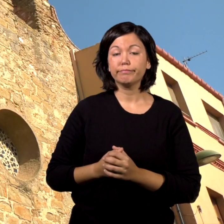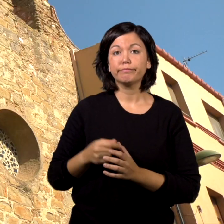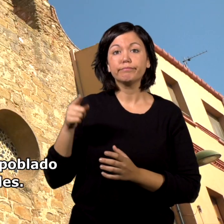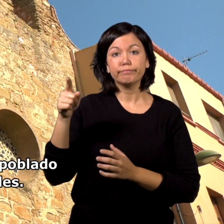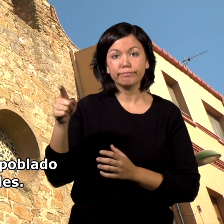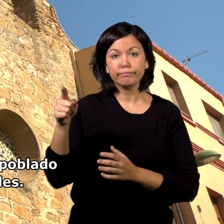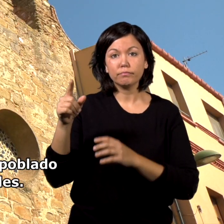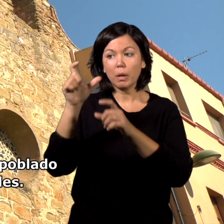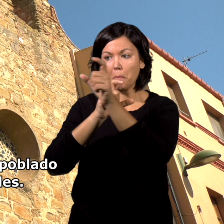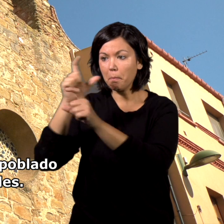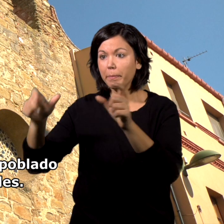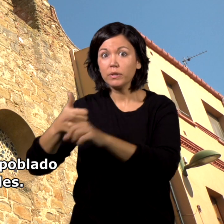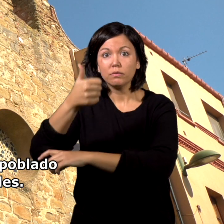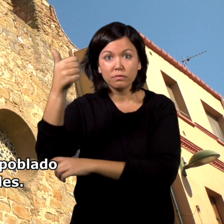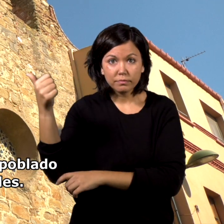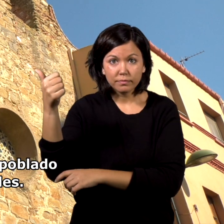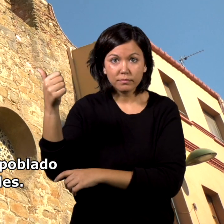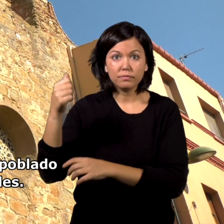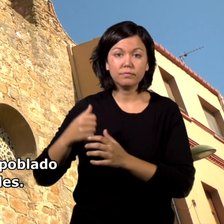Este núcleo está más poblado que el de Garrigolas.